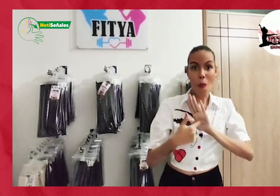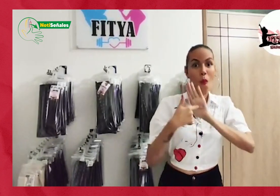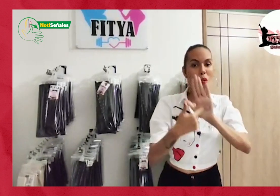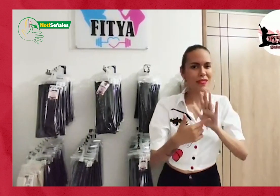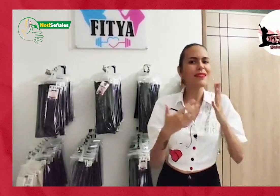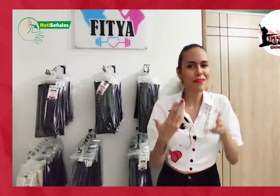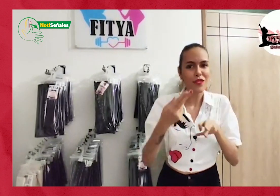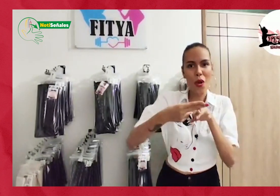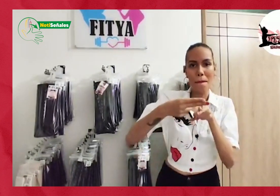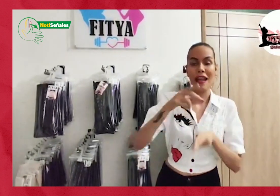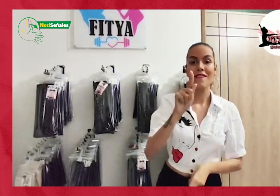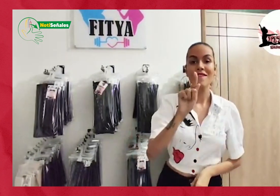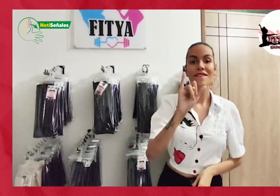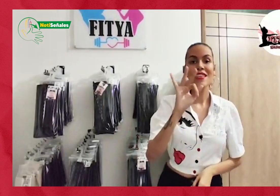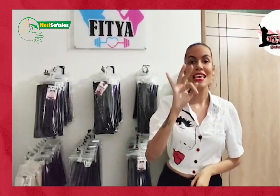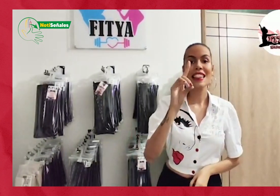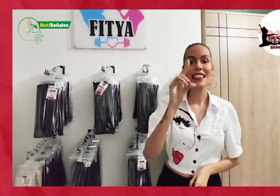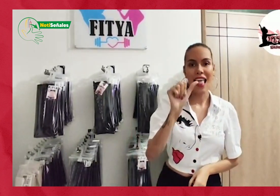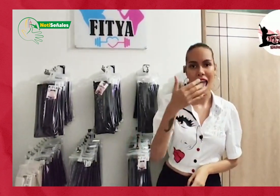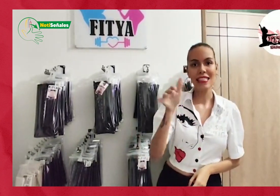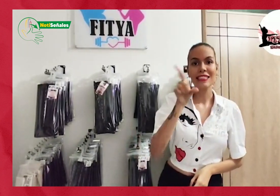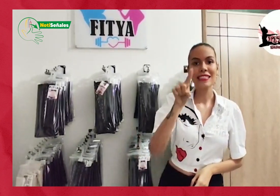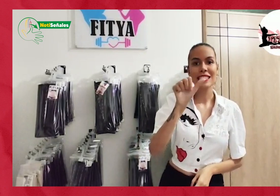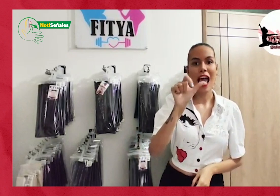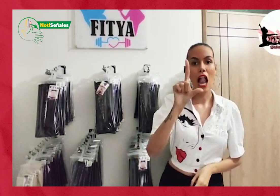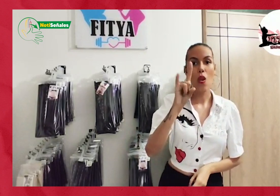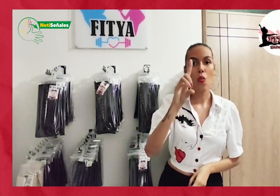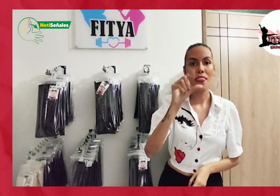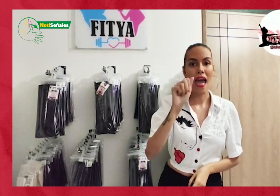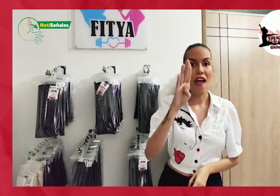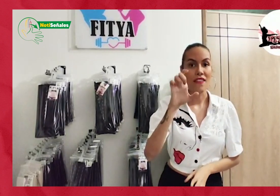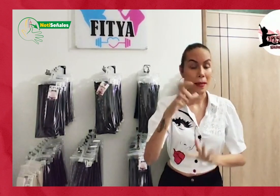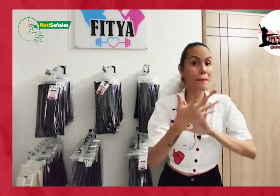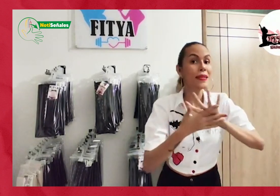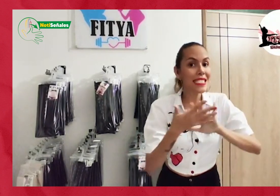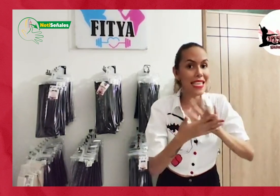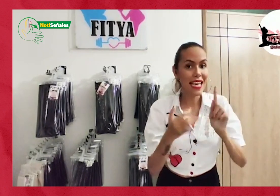les mostraré mi marca, tiene el nombre de Fidya Saludable, su seña es esta.